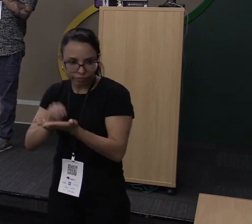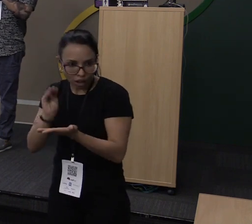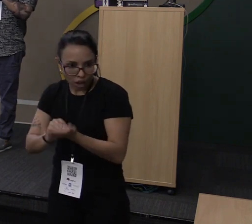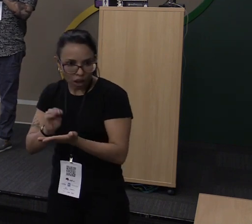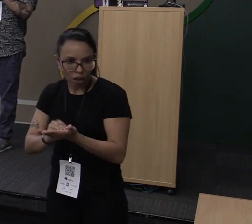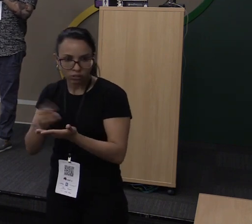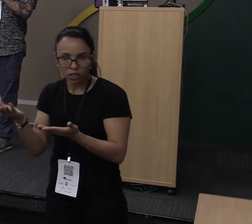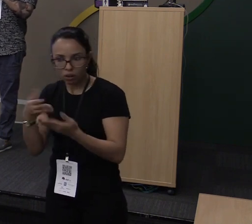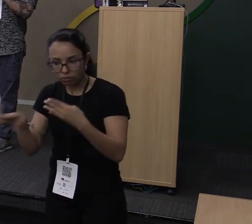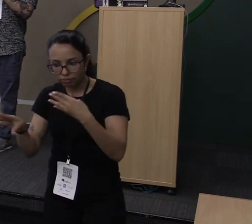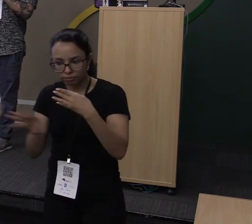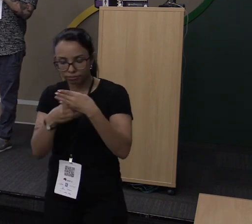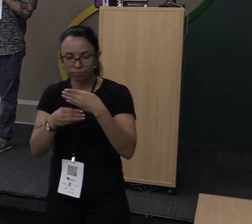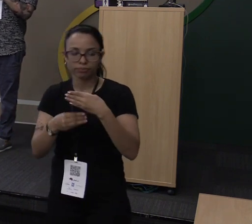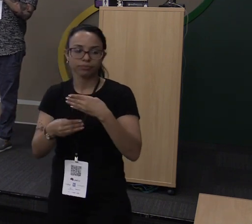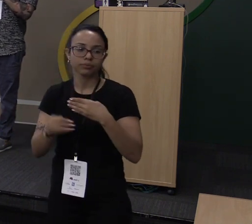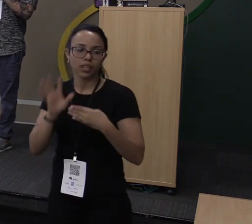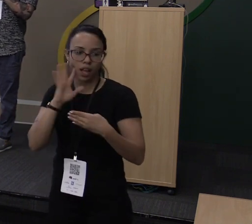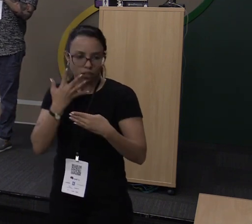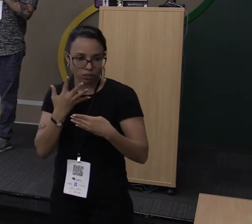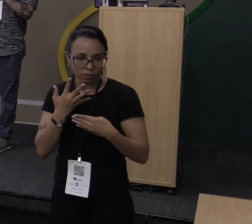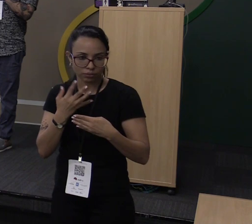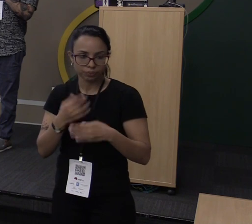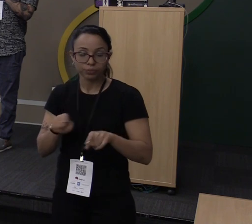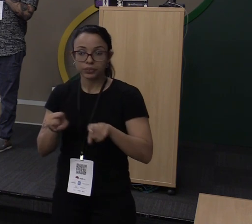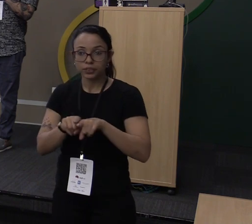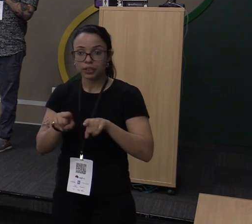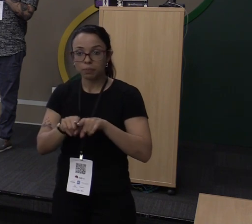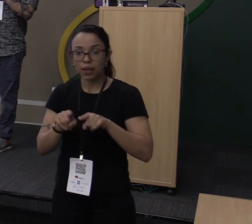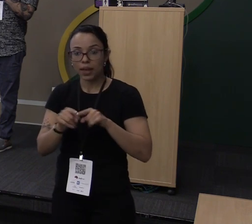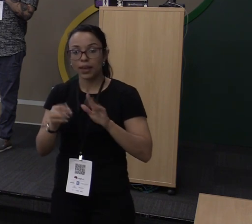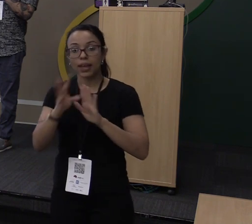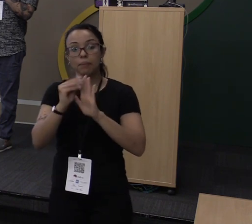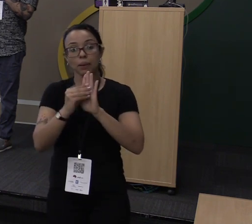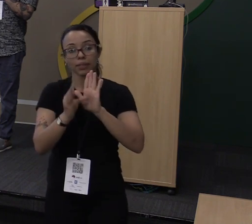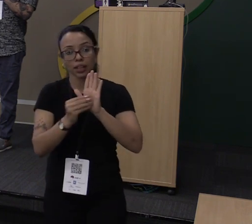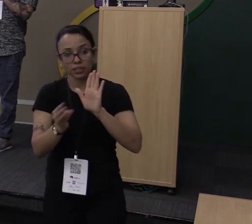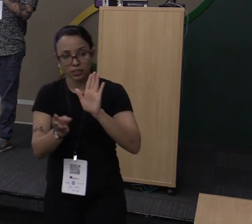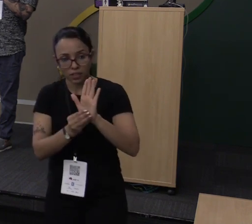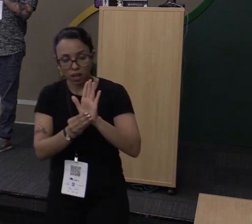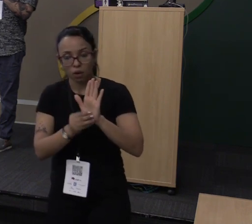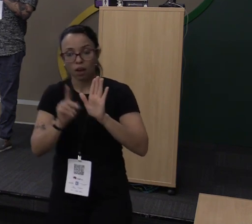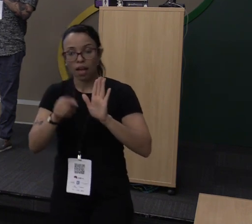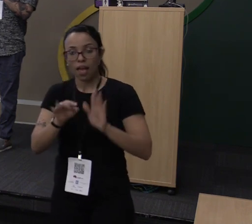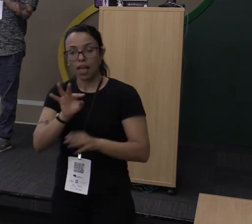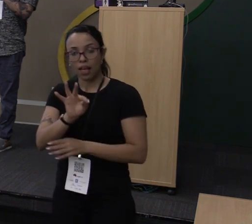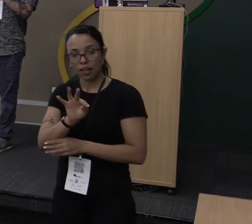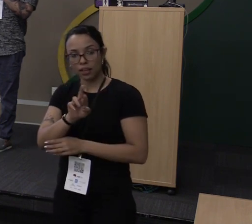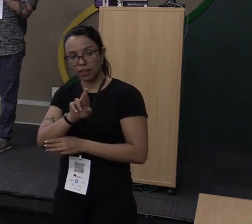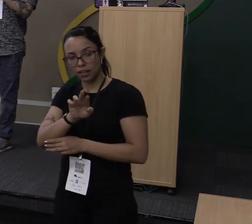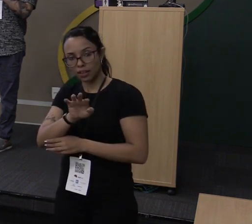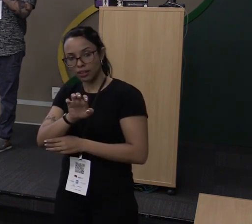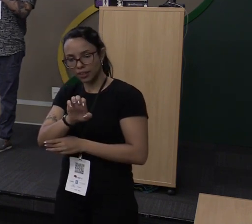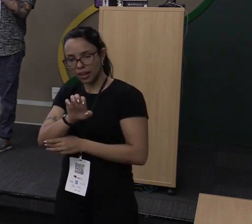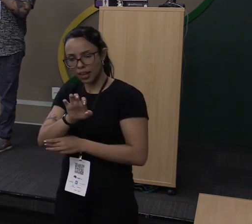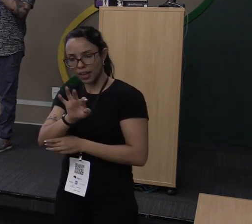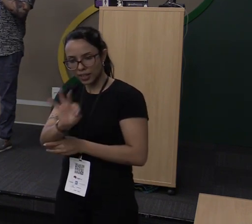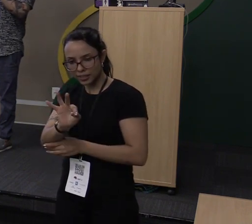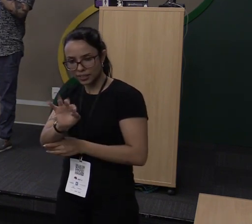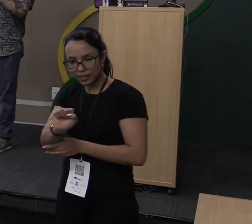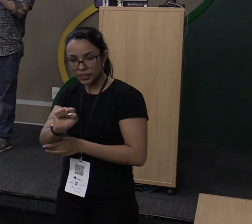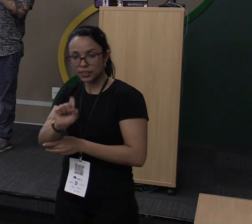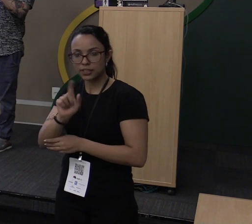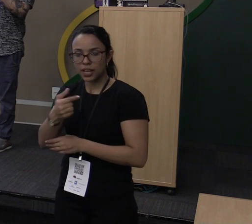agora já tem. E coisas de implementação interna do Rust que mudaram bem legais são as traits, aquela parte que eu falei das